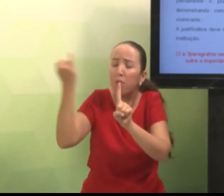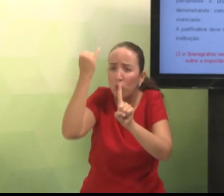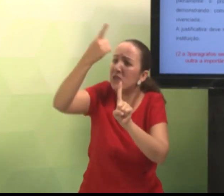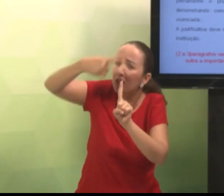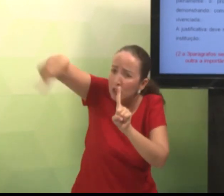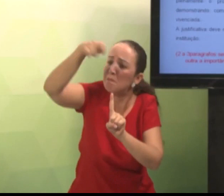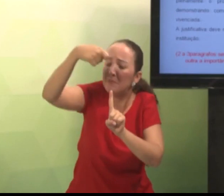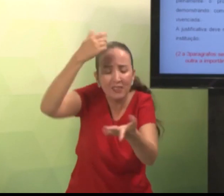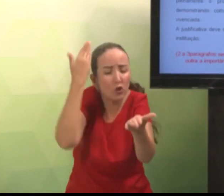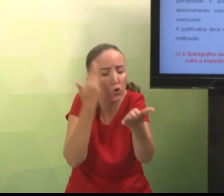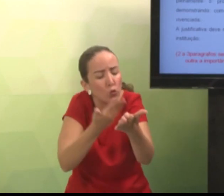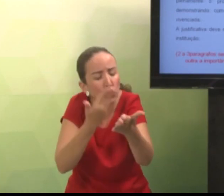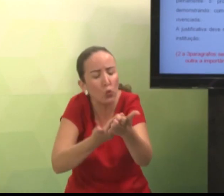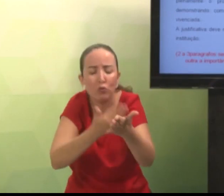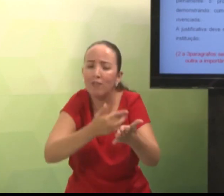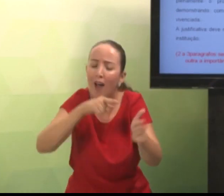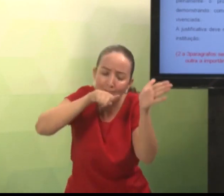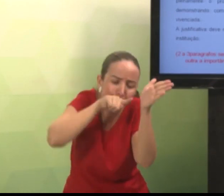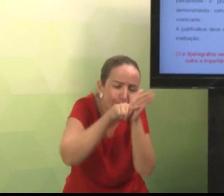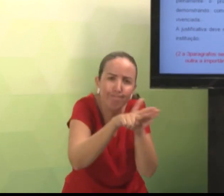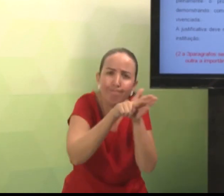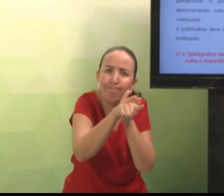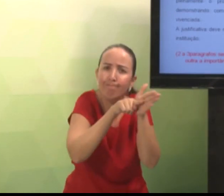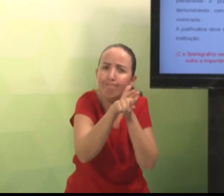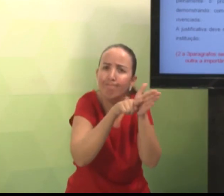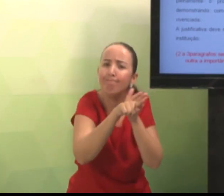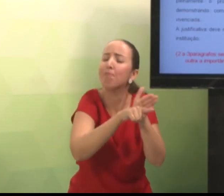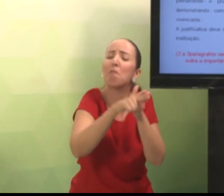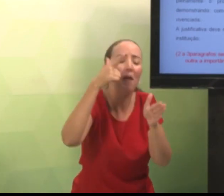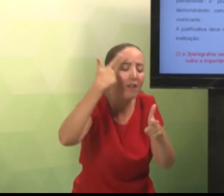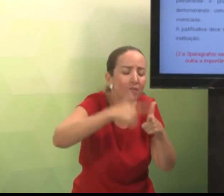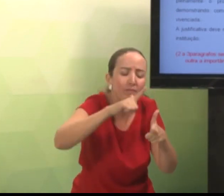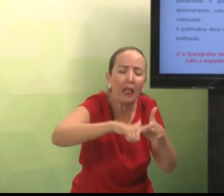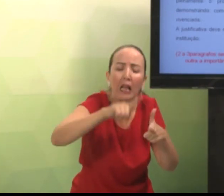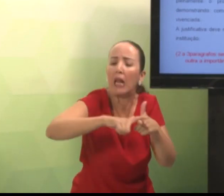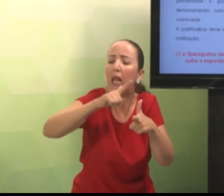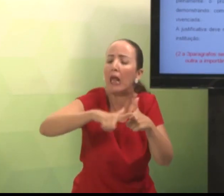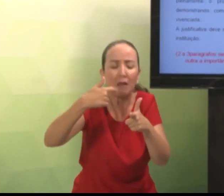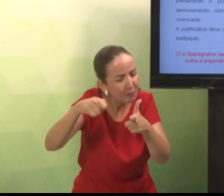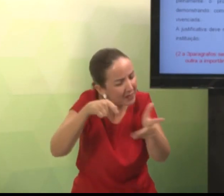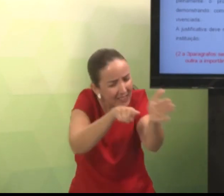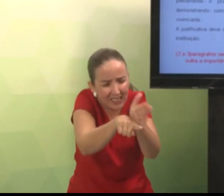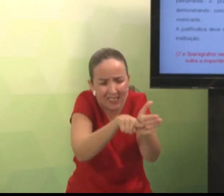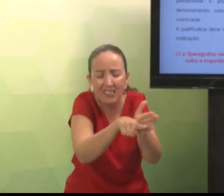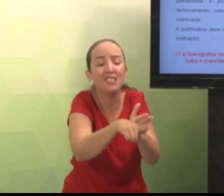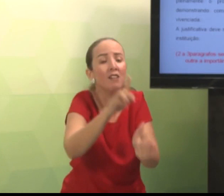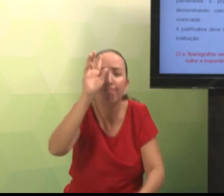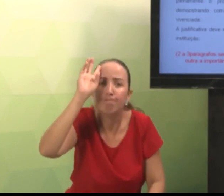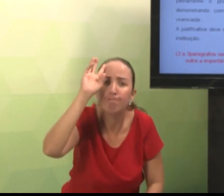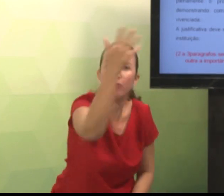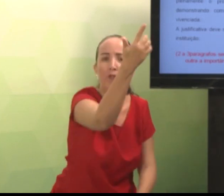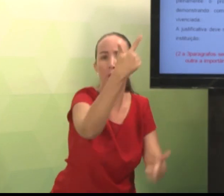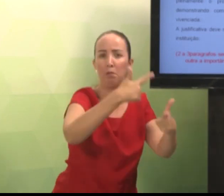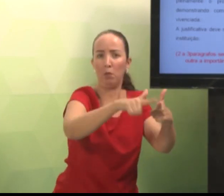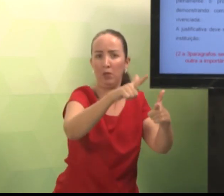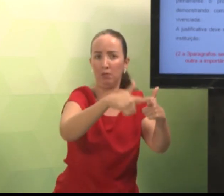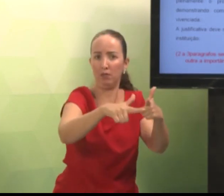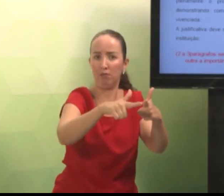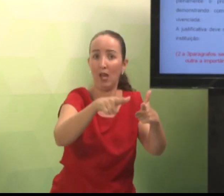vai apresentar para a sociedade. Por que é importante fazer essa pesquisa. Por que é importante resolver esse